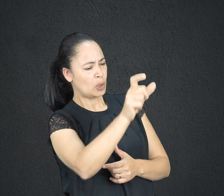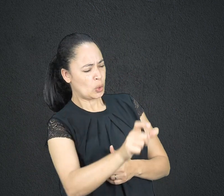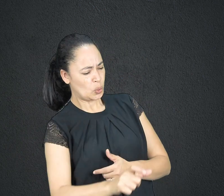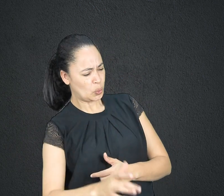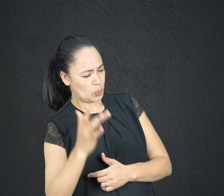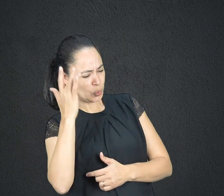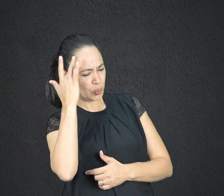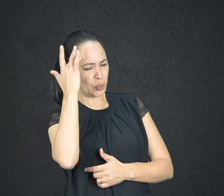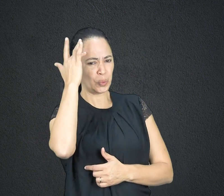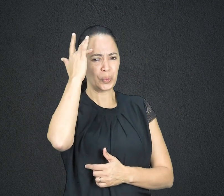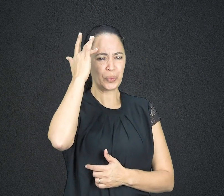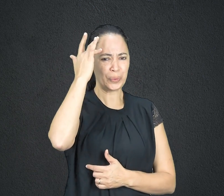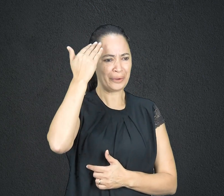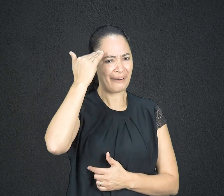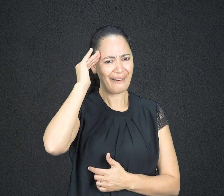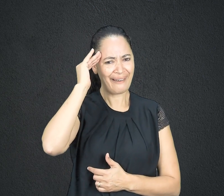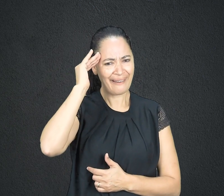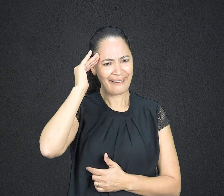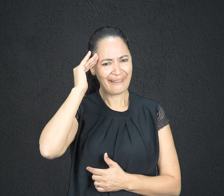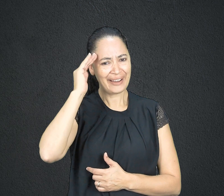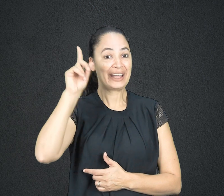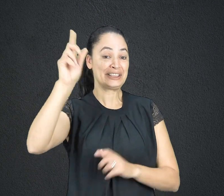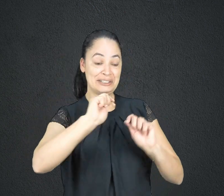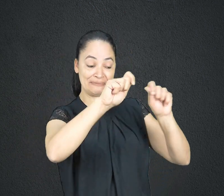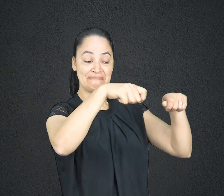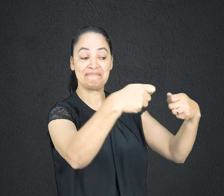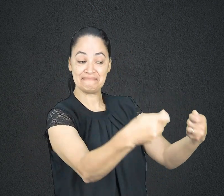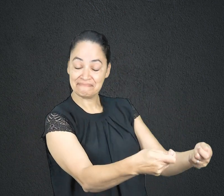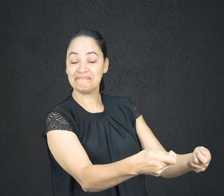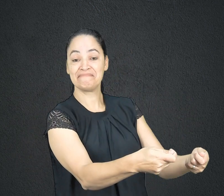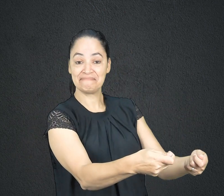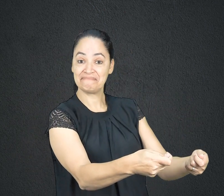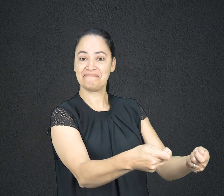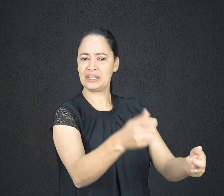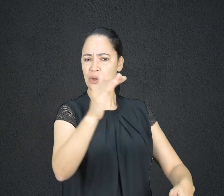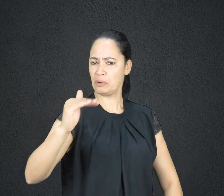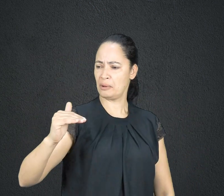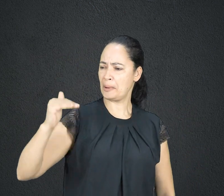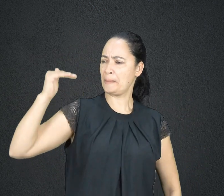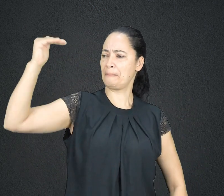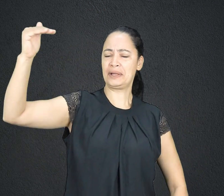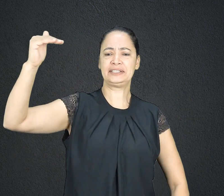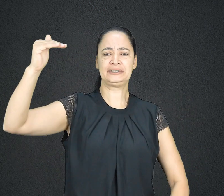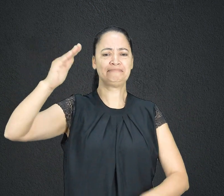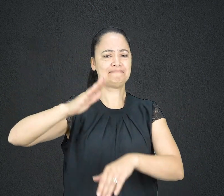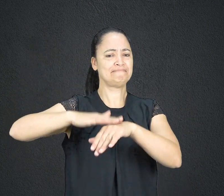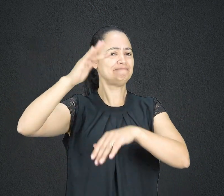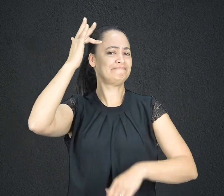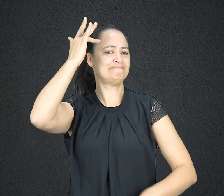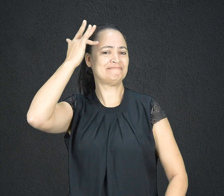recebida de Deus, estava acima da de qualquer outro de sua época. Ela o tornou conhecido de muitos e